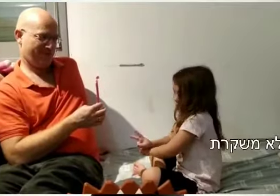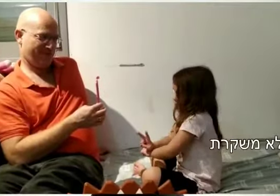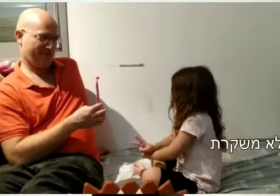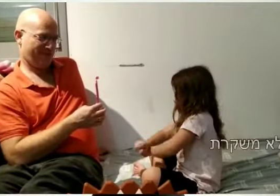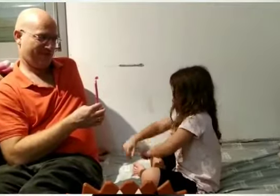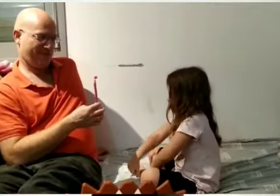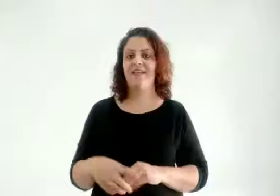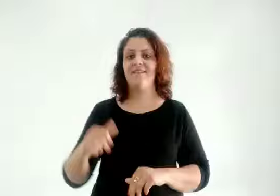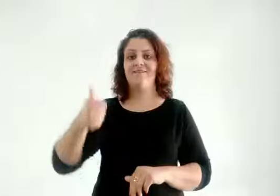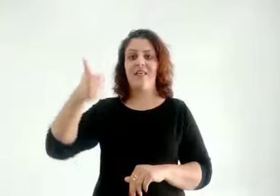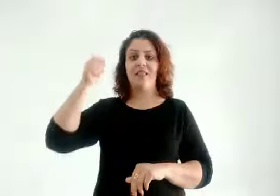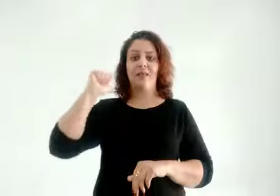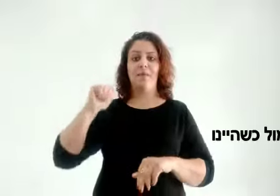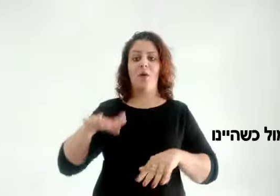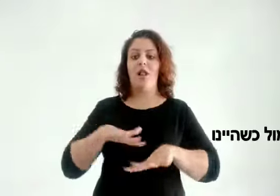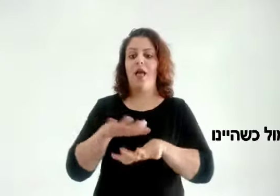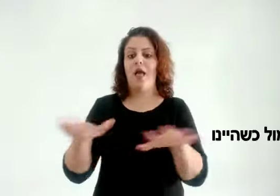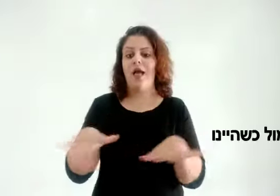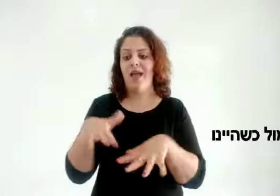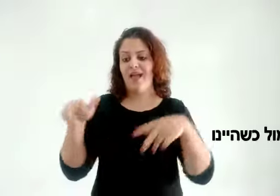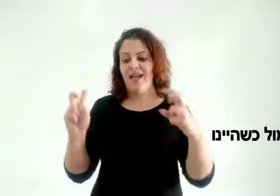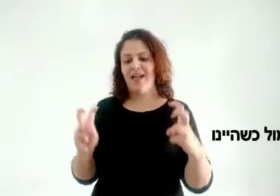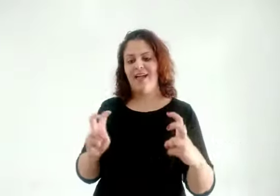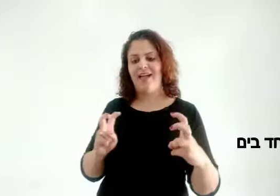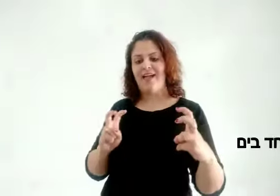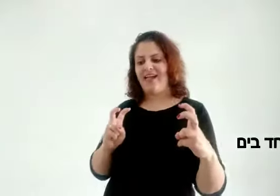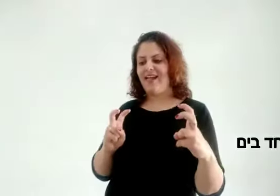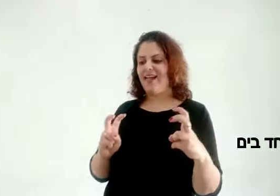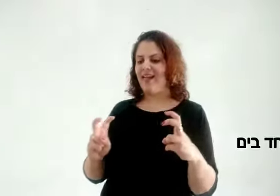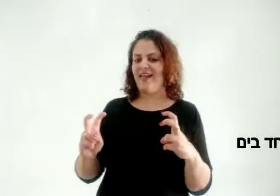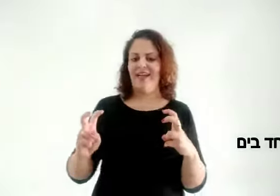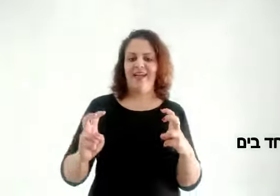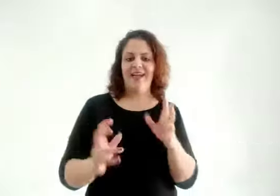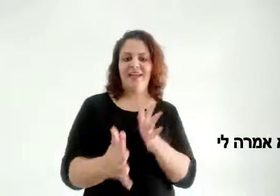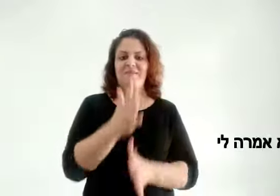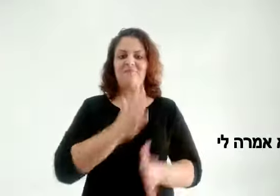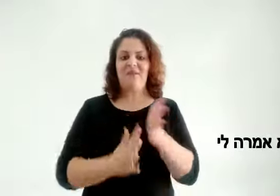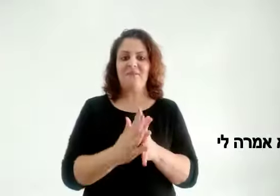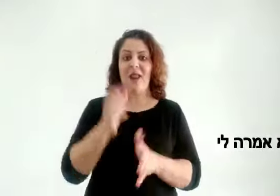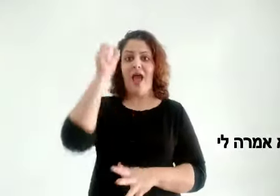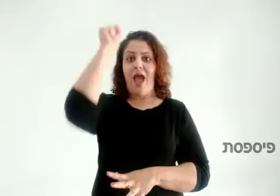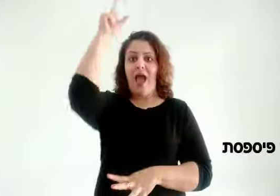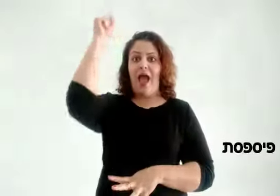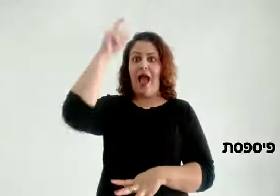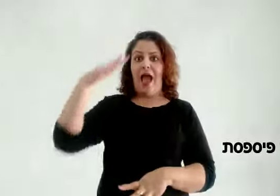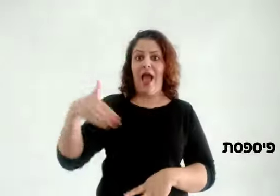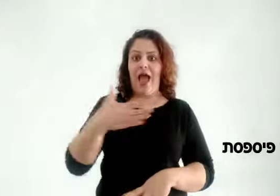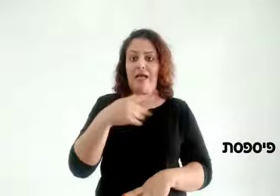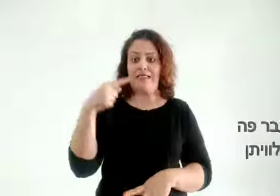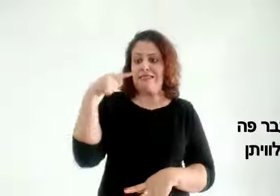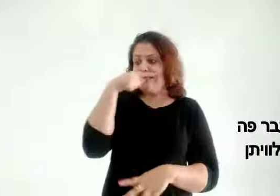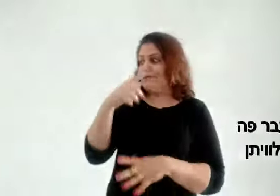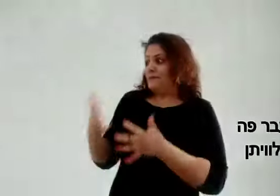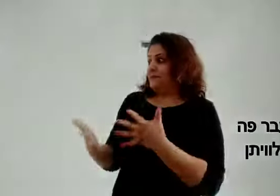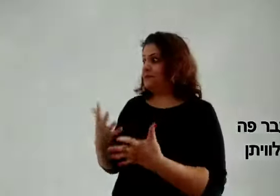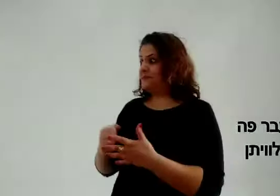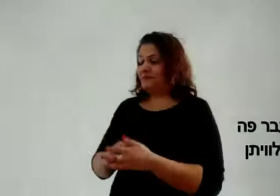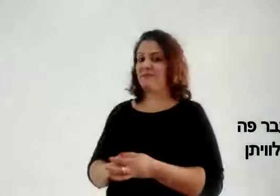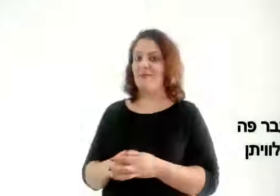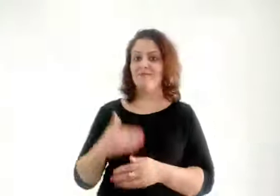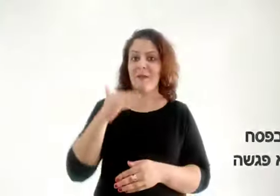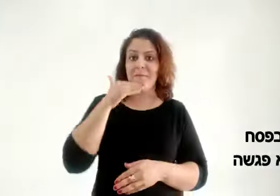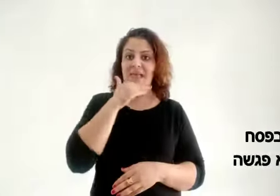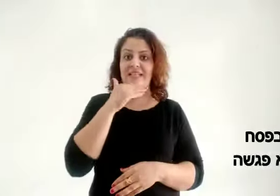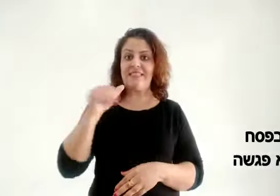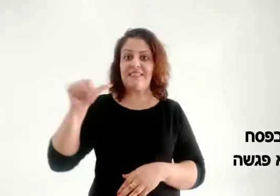לא משקרת ואתמול כשהיינו ביחד בים היא אמרה לי איך תשתסת עבר פה